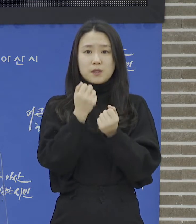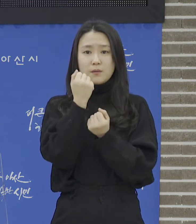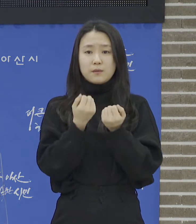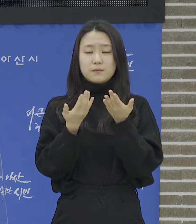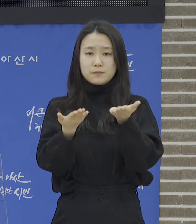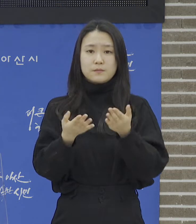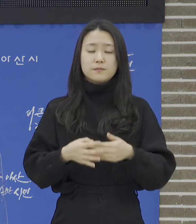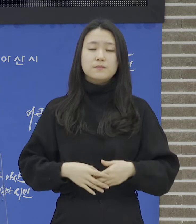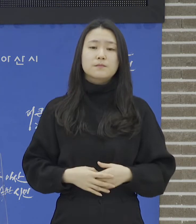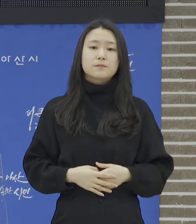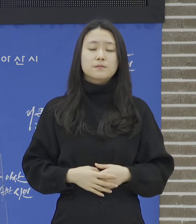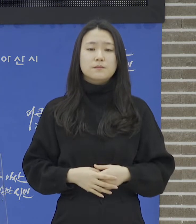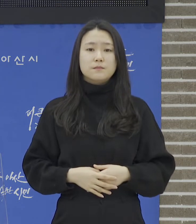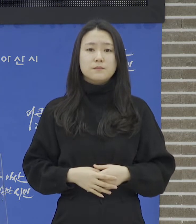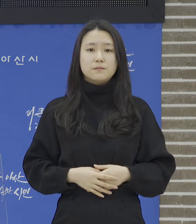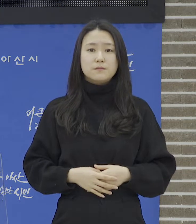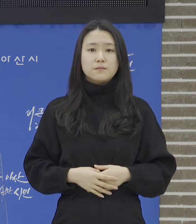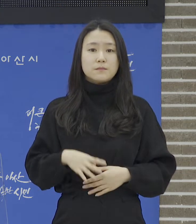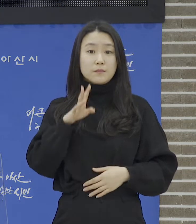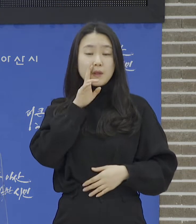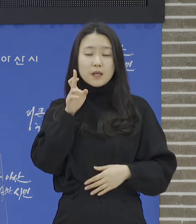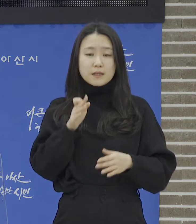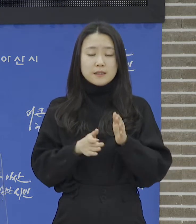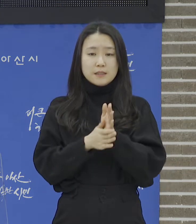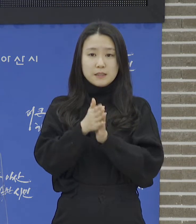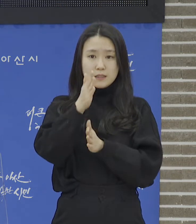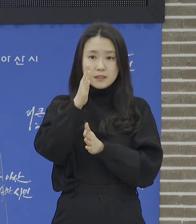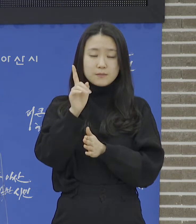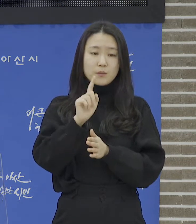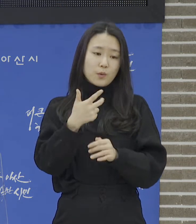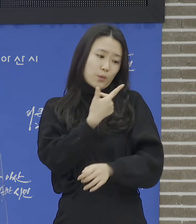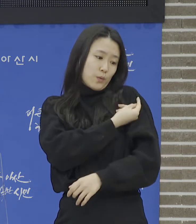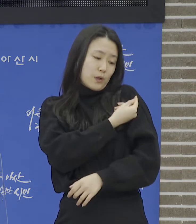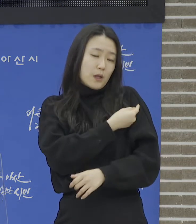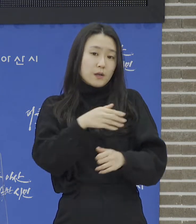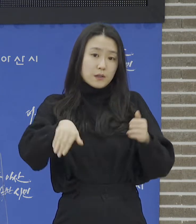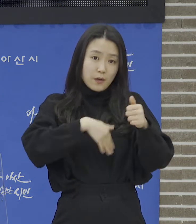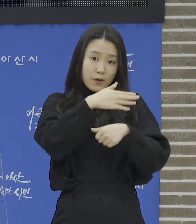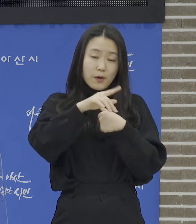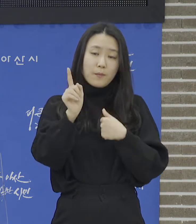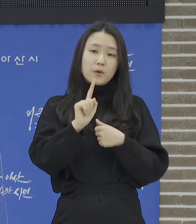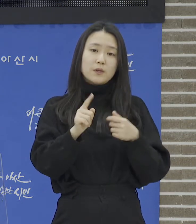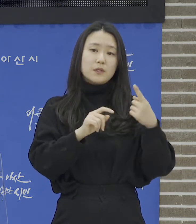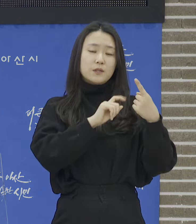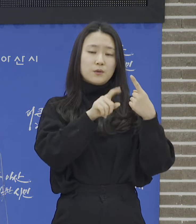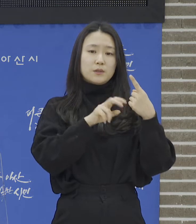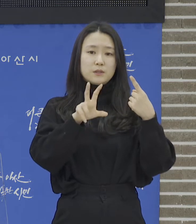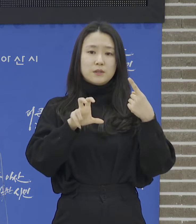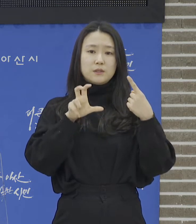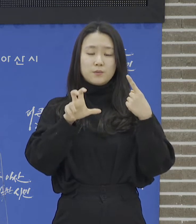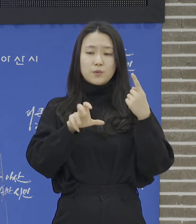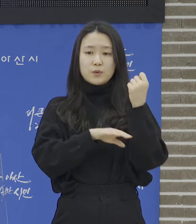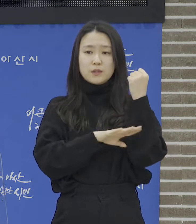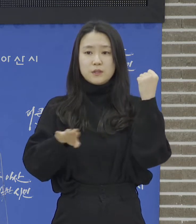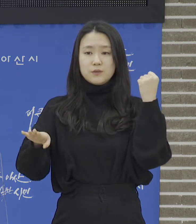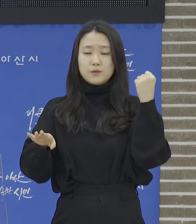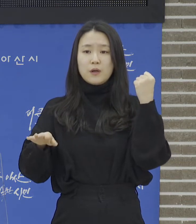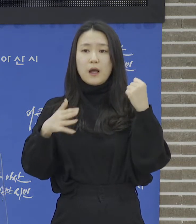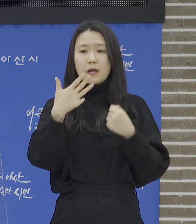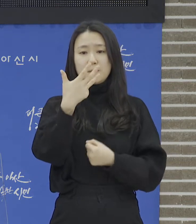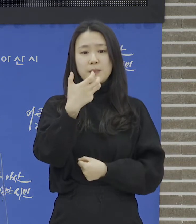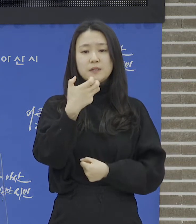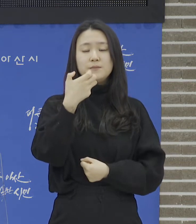우리시는 코로나19 예방접종률은 1월 25일 기준 코로나19 2차 접종자는 87